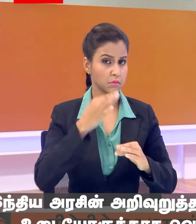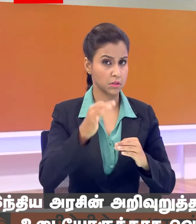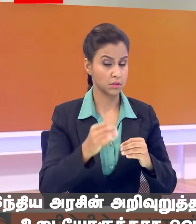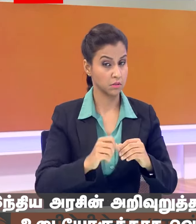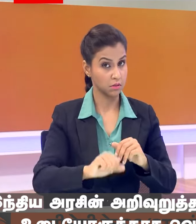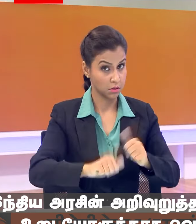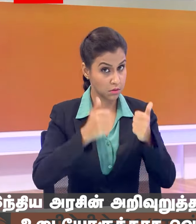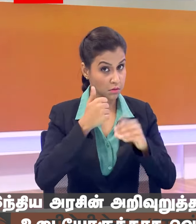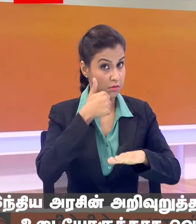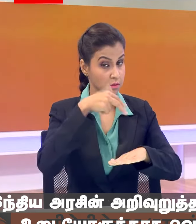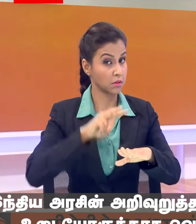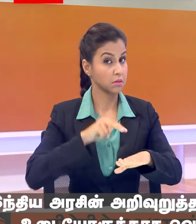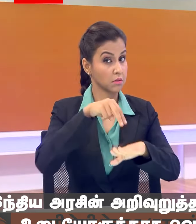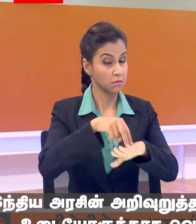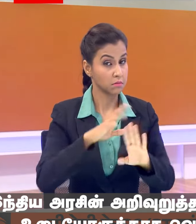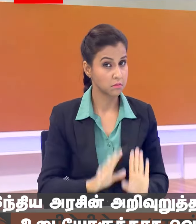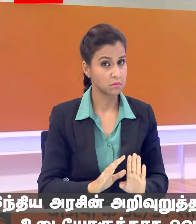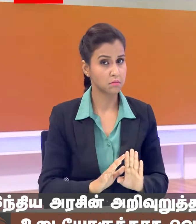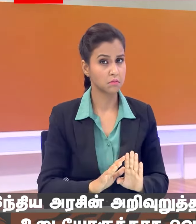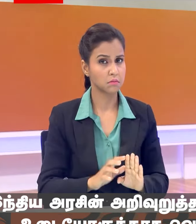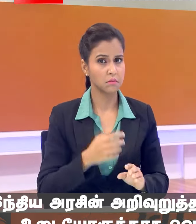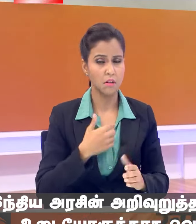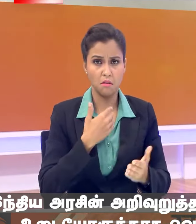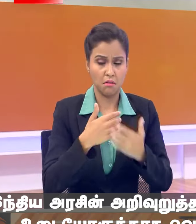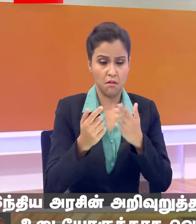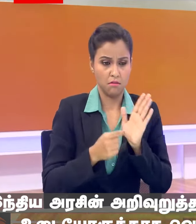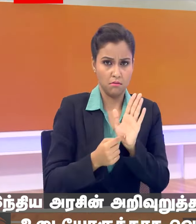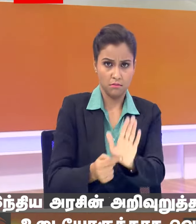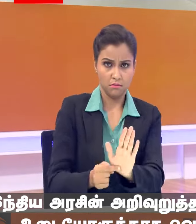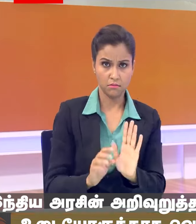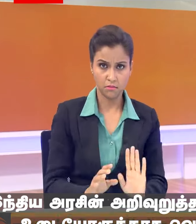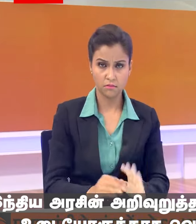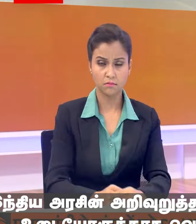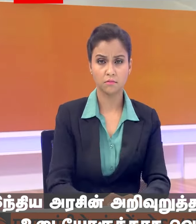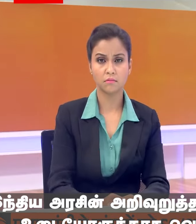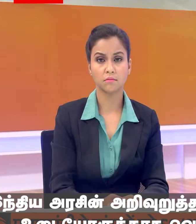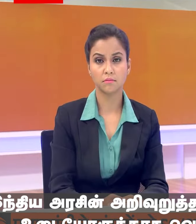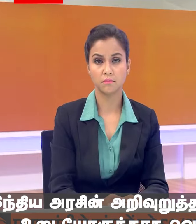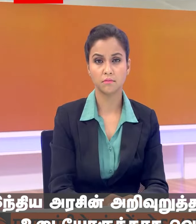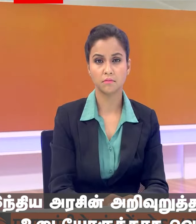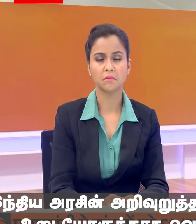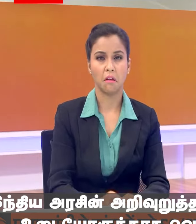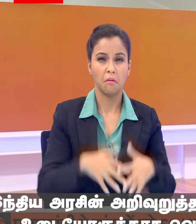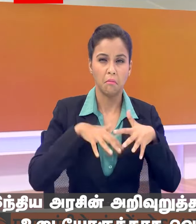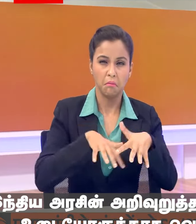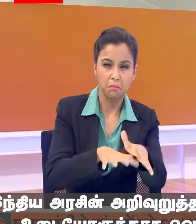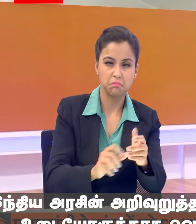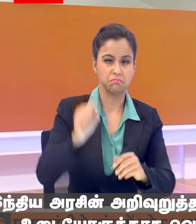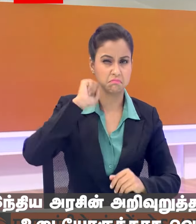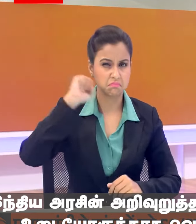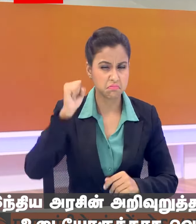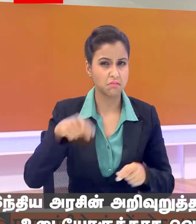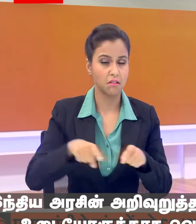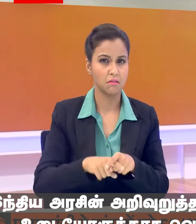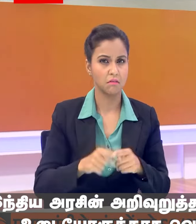ना हो कि किसी को प्रदर्शन की या रैली की या कुछ और चीजों की